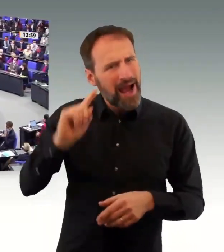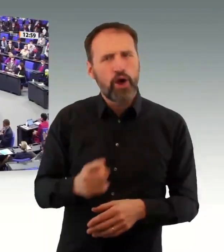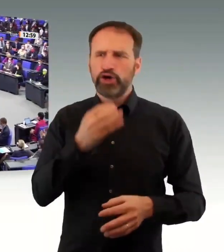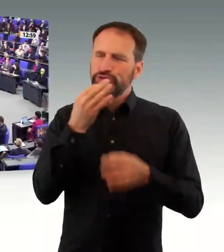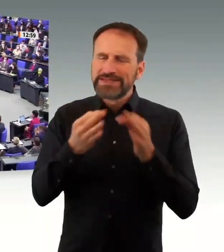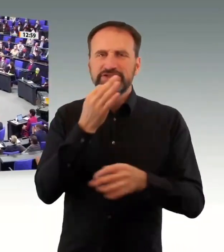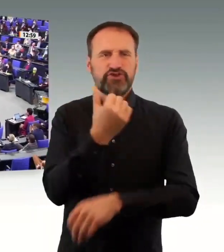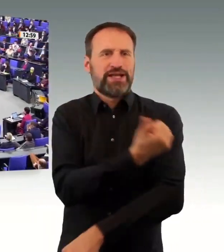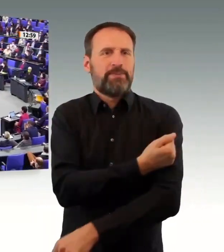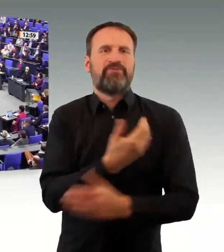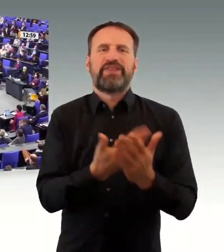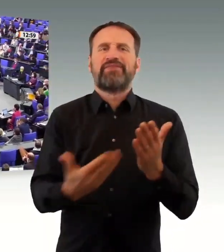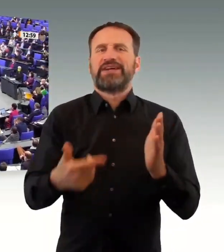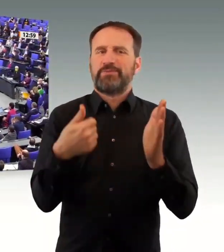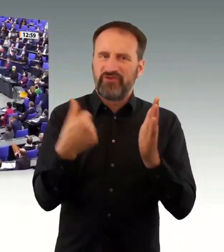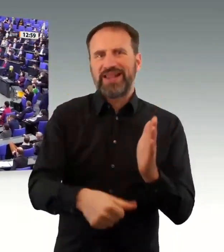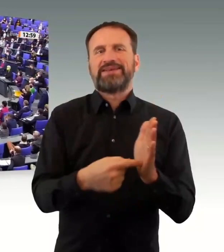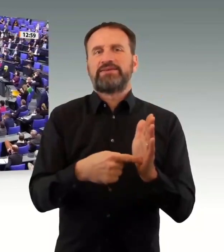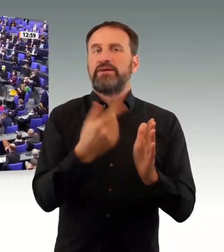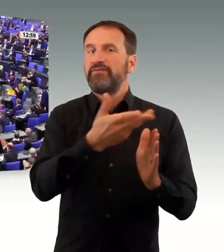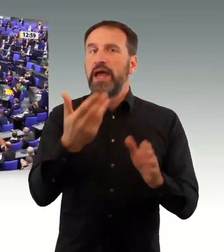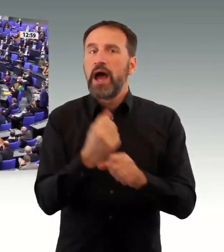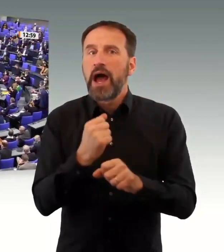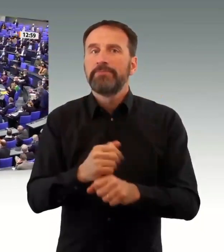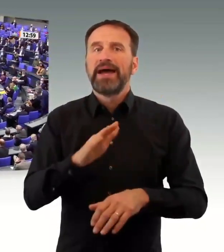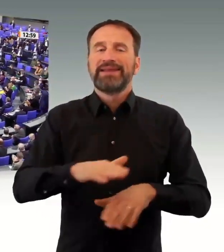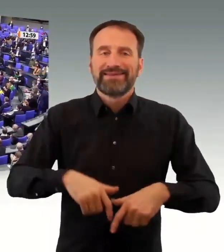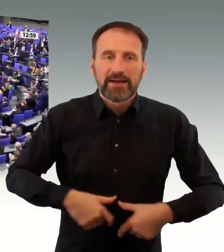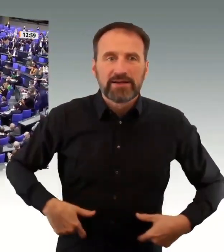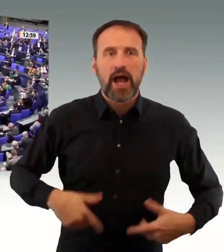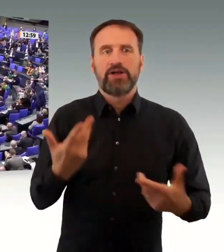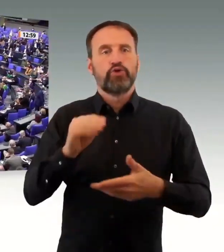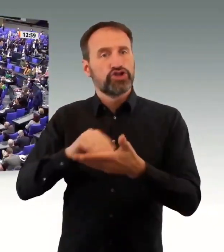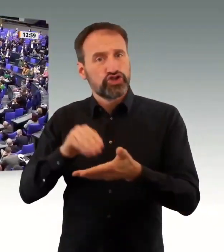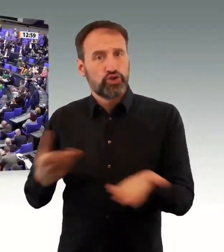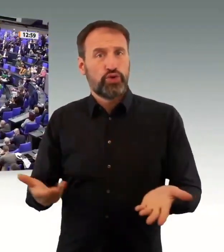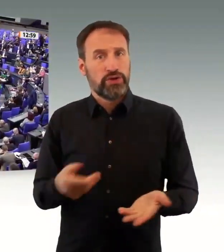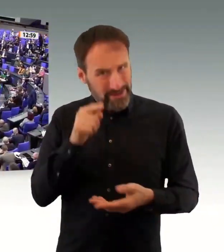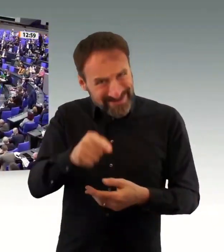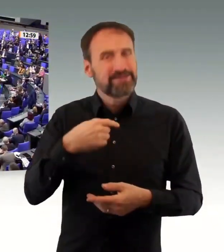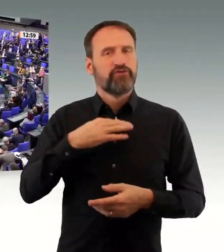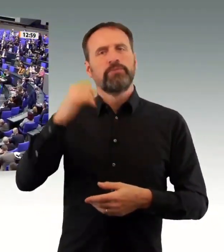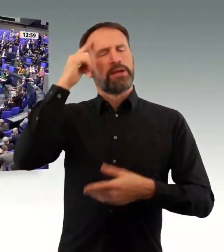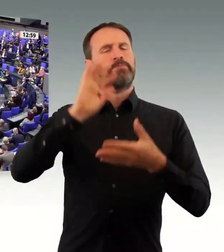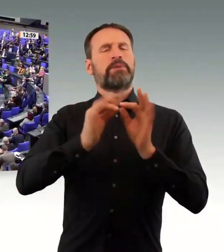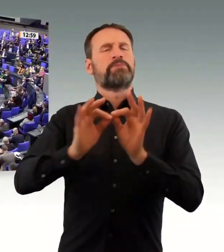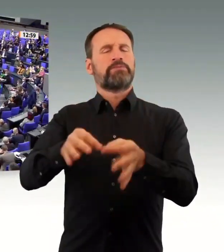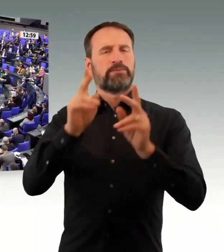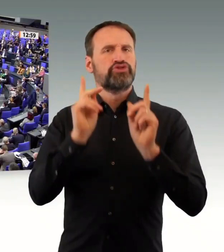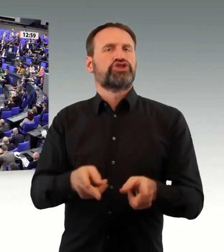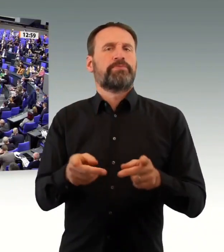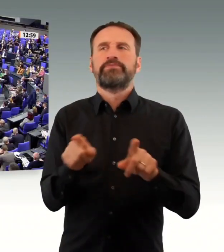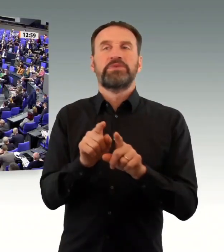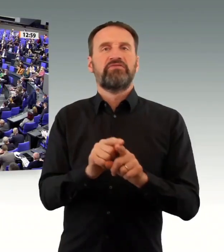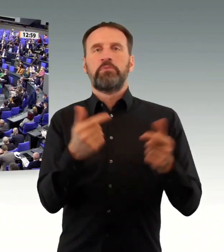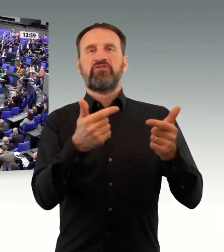Sehr geehrte Frau Präsidentin! Liebe Kolleginnen und Kollegen! Bevor ich mit meiner Rede beginne, möchte ich zunächst etwas zu den Kollegen